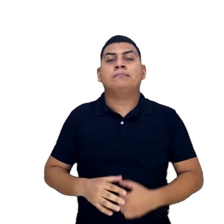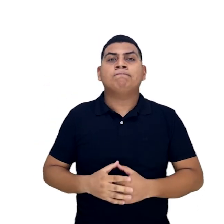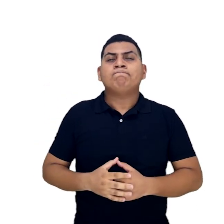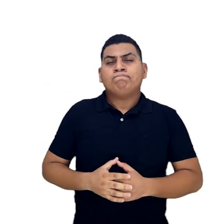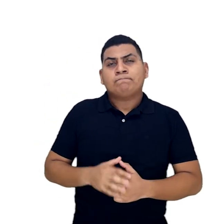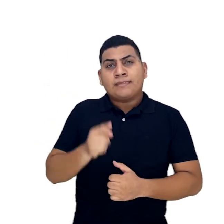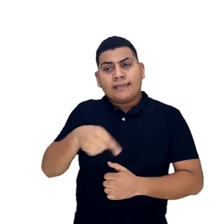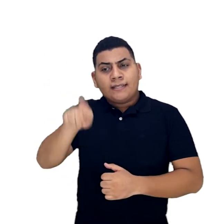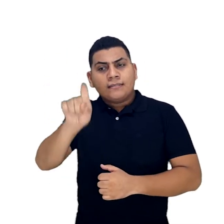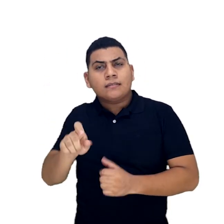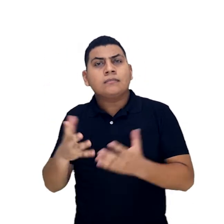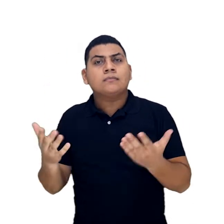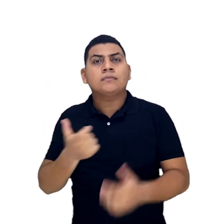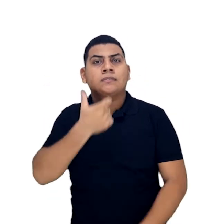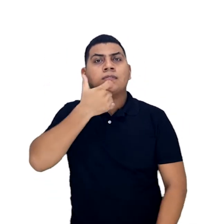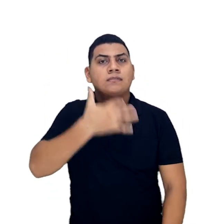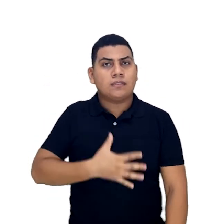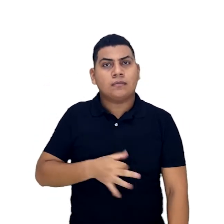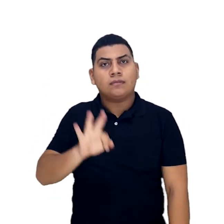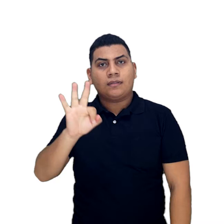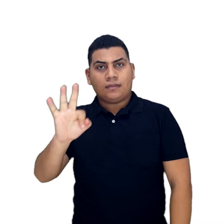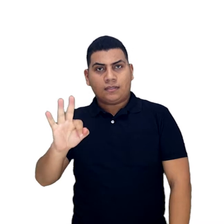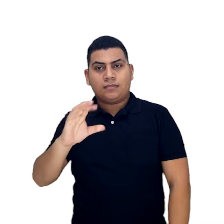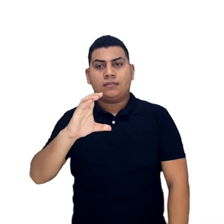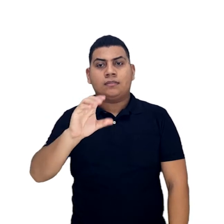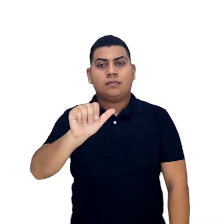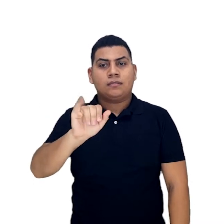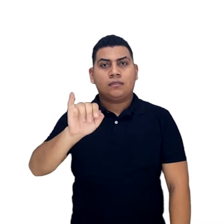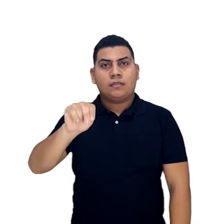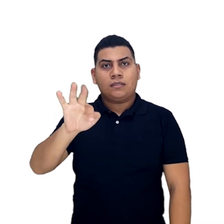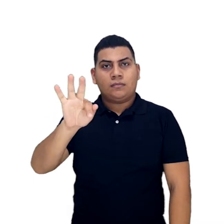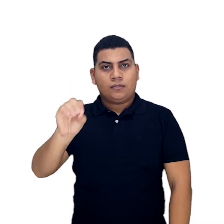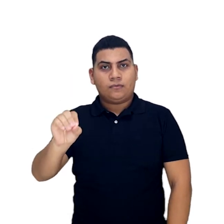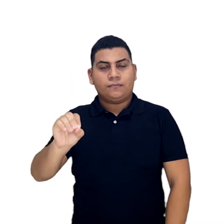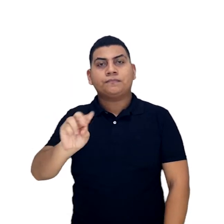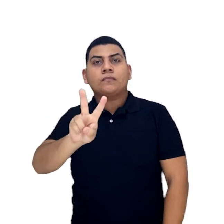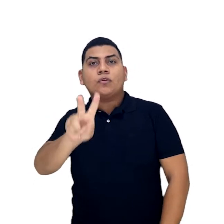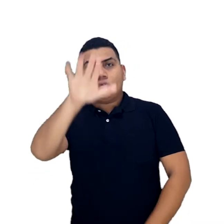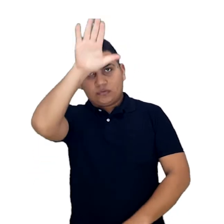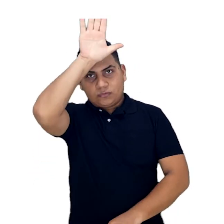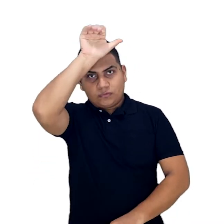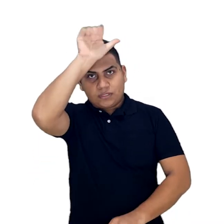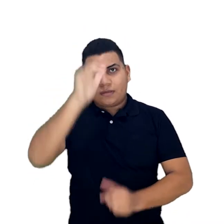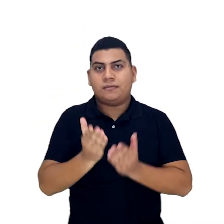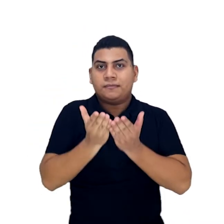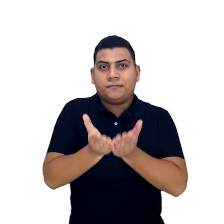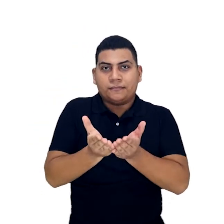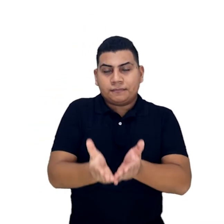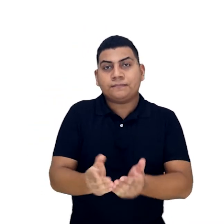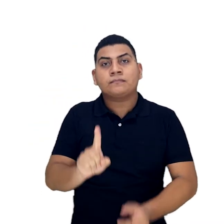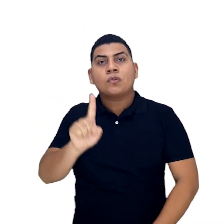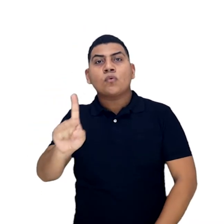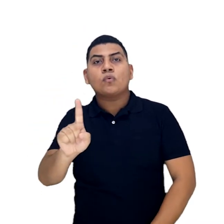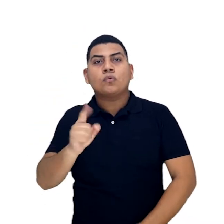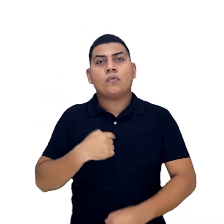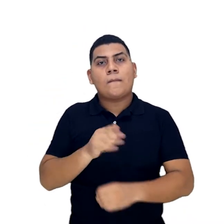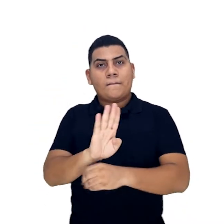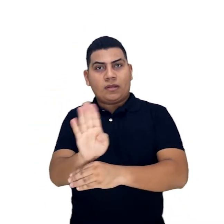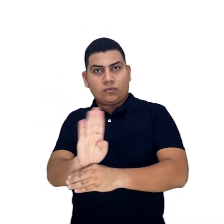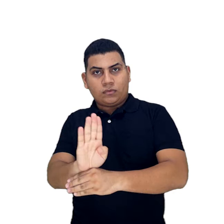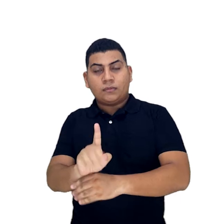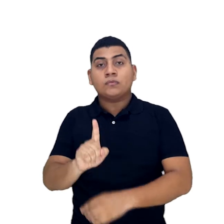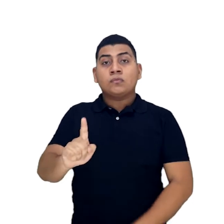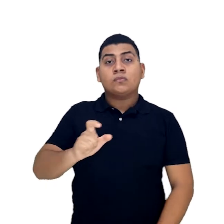coronavirus en Sucre, 16 en Cincelejo, 3 en Caimito, 2 en San Marcos, 1 en